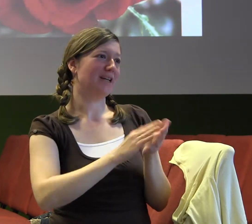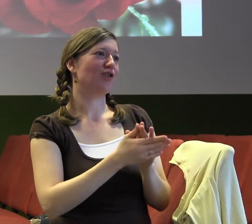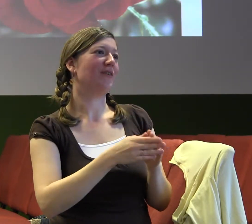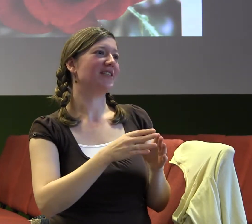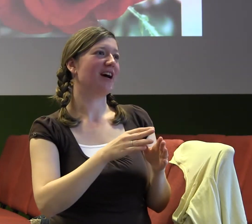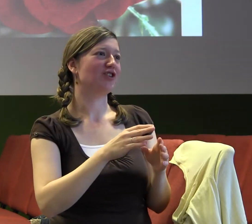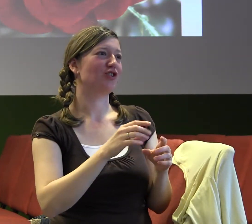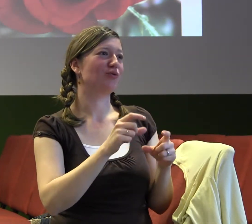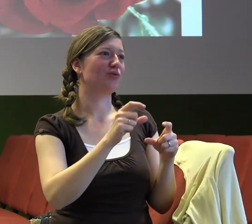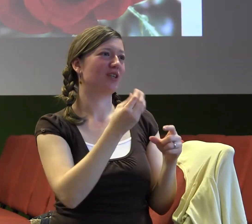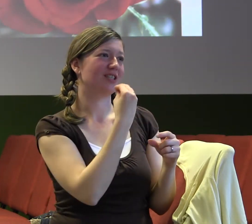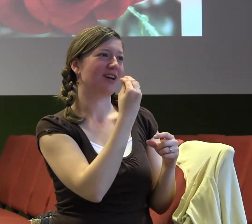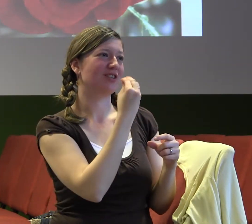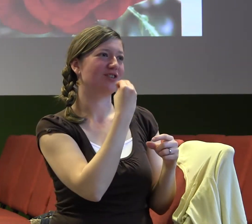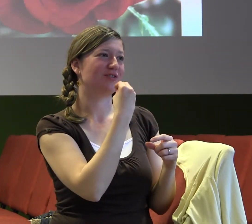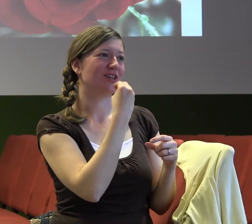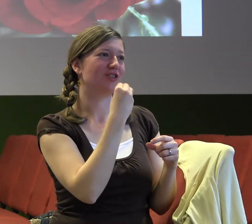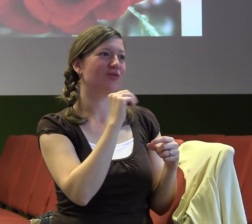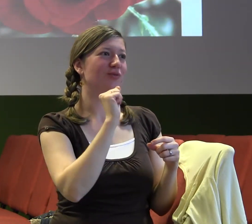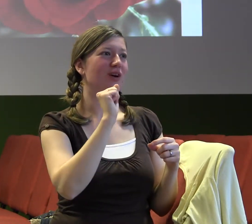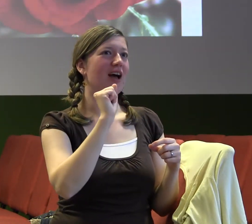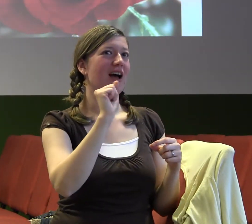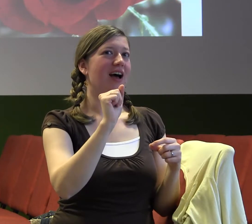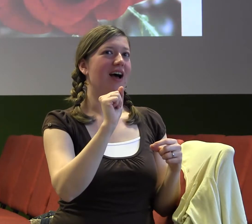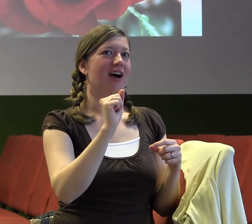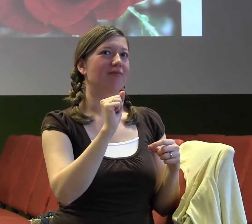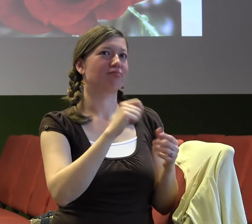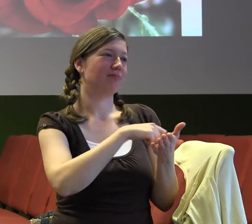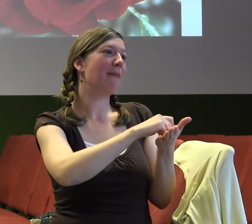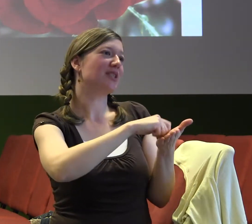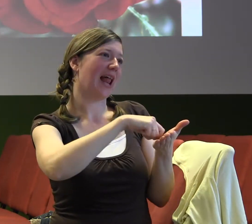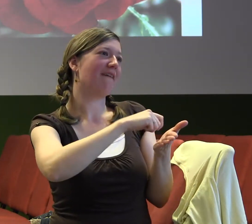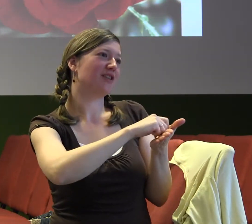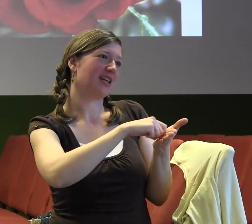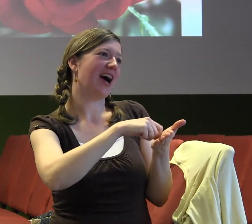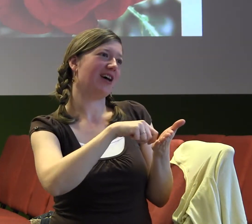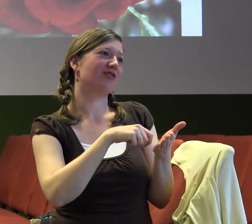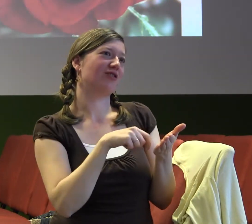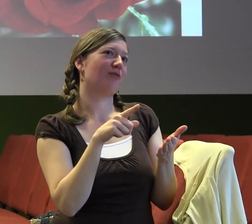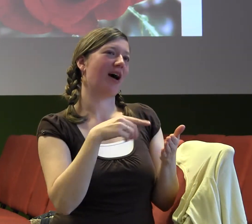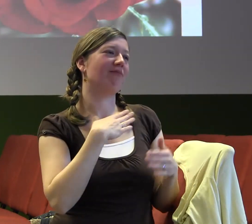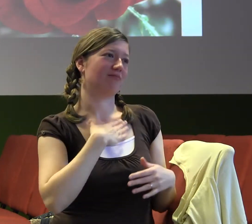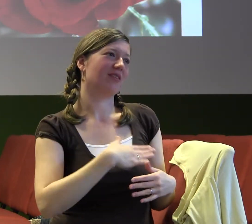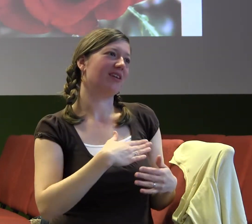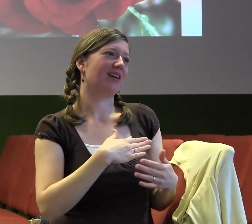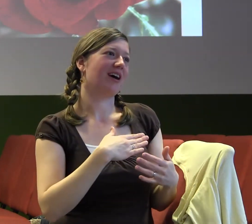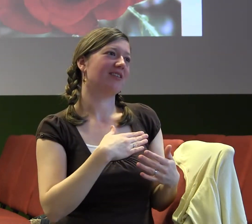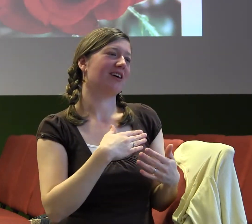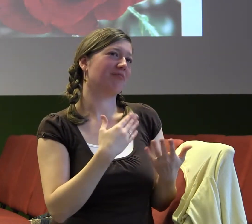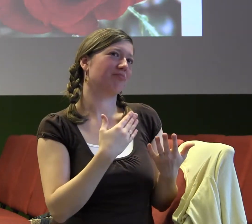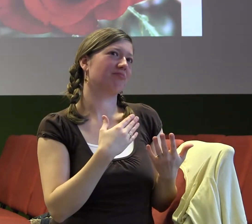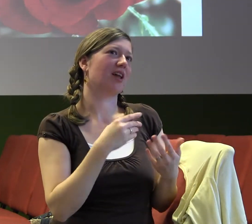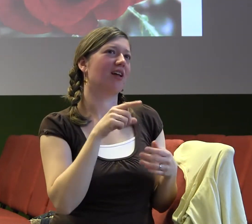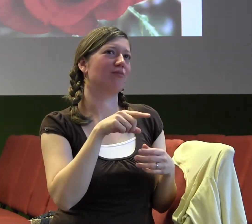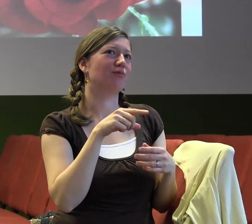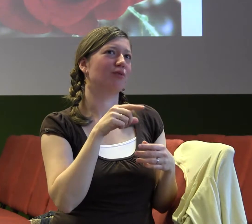A od toho druhého dne se to úplně šíleně mění, takže říkala, tak dobře, dám tomu ještě šanci a budu bojovat. A druhá moje